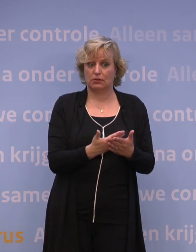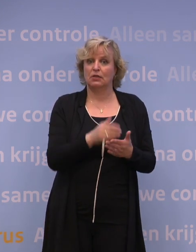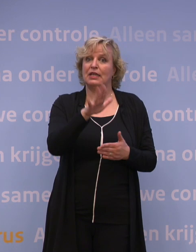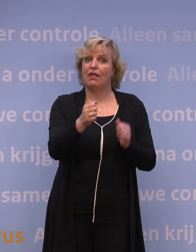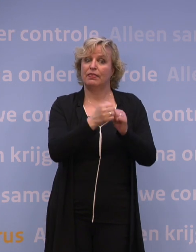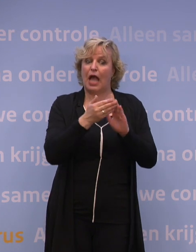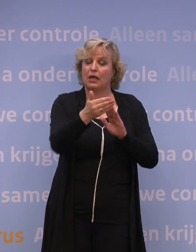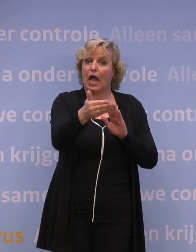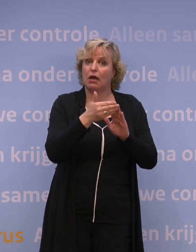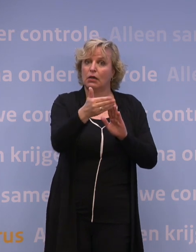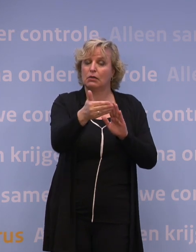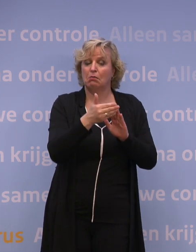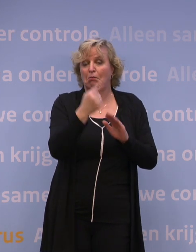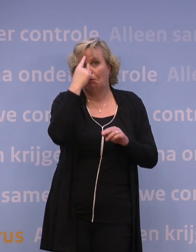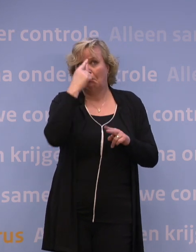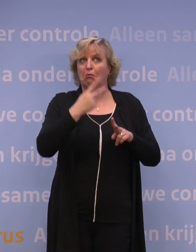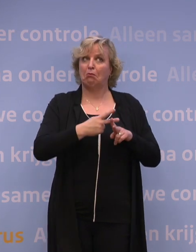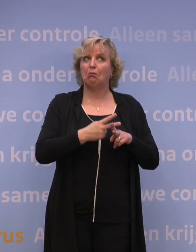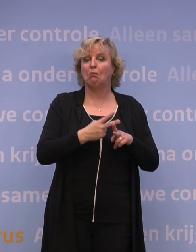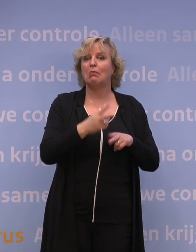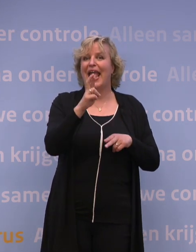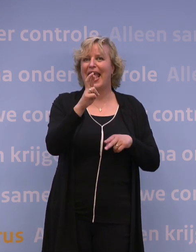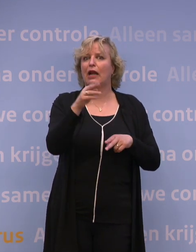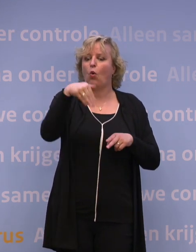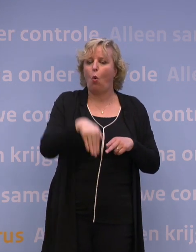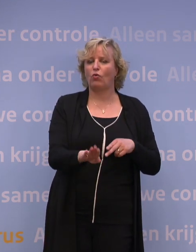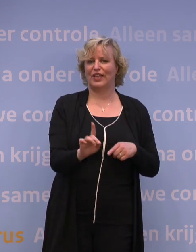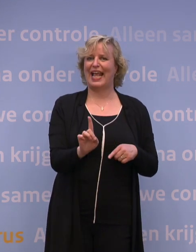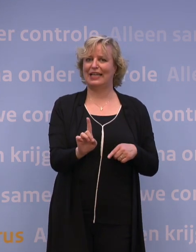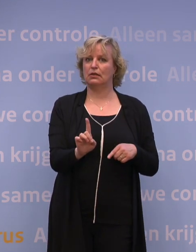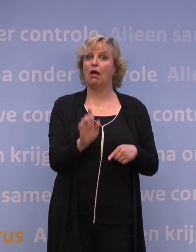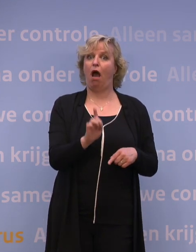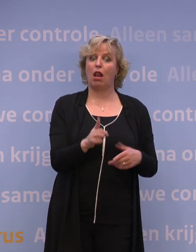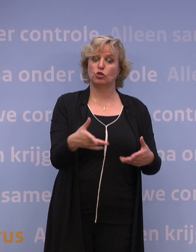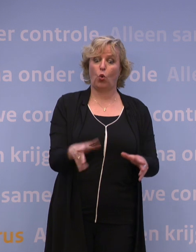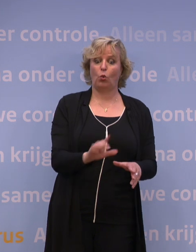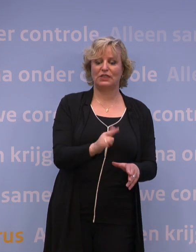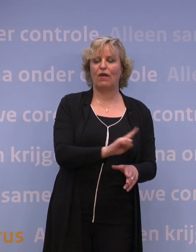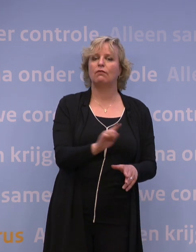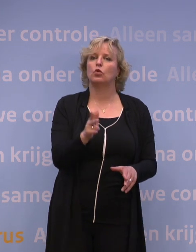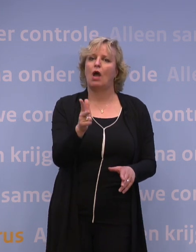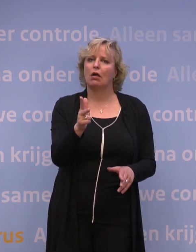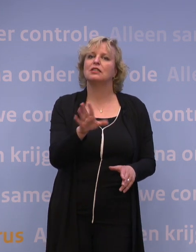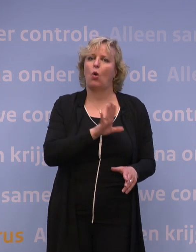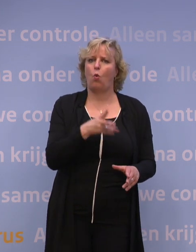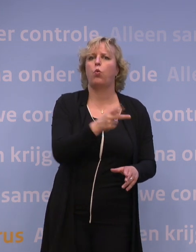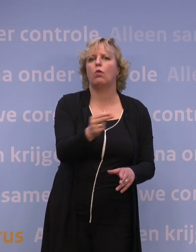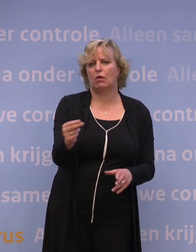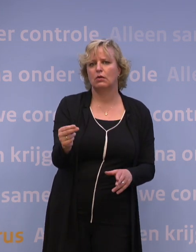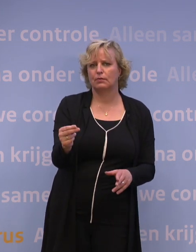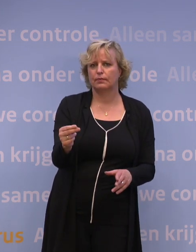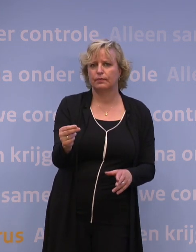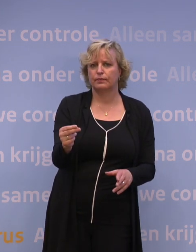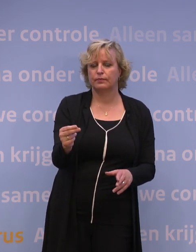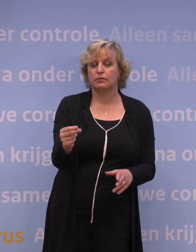dat het veel waarschijnlijker is dat je die R onder de 1 weet te houden als je de 12 tot 17-jarigen ook vaccineert. Als je